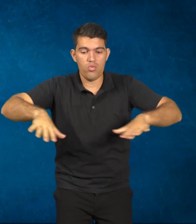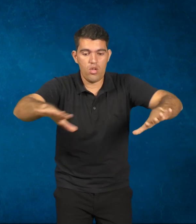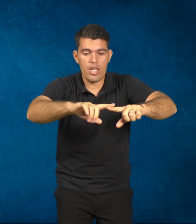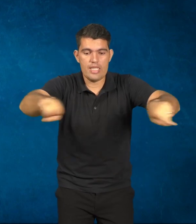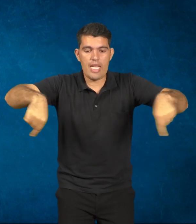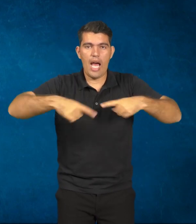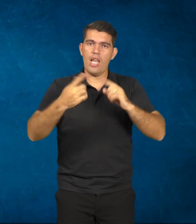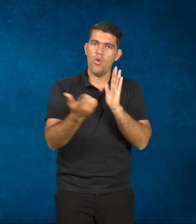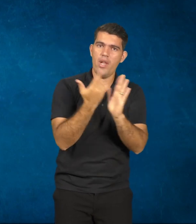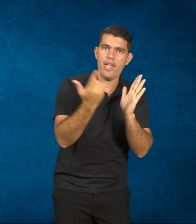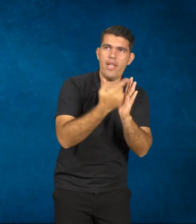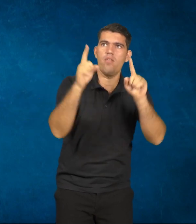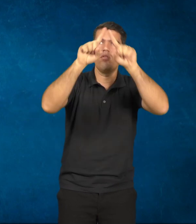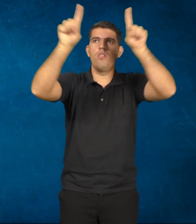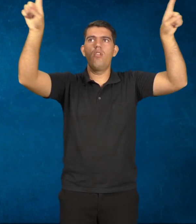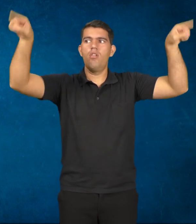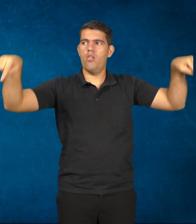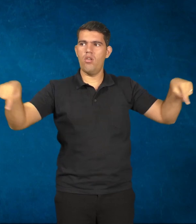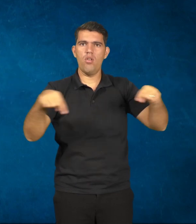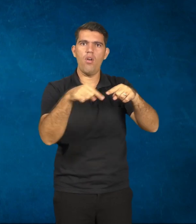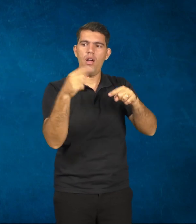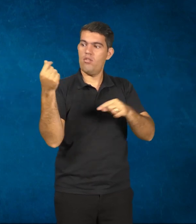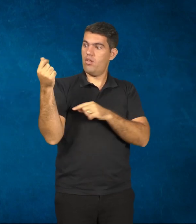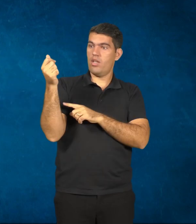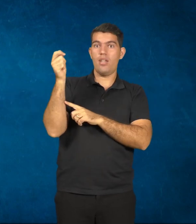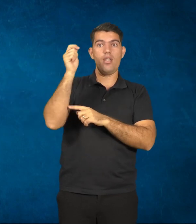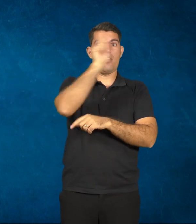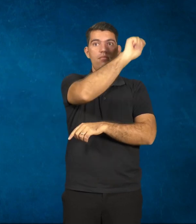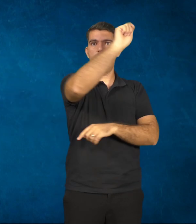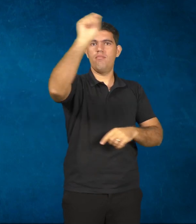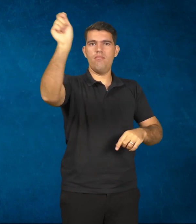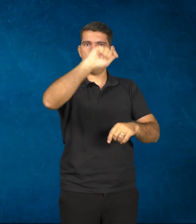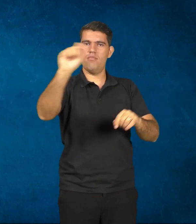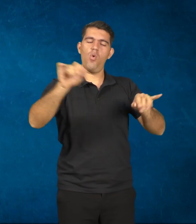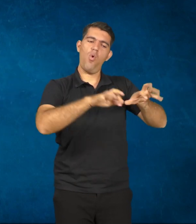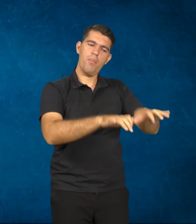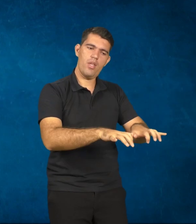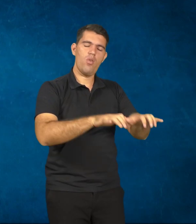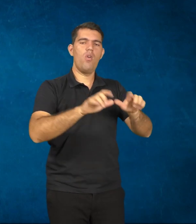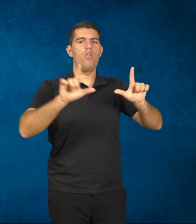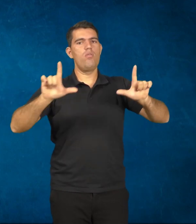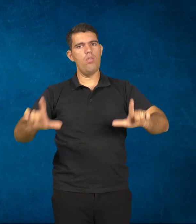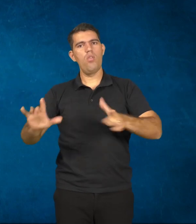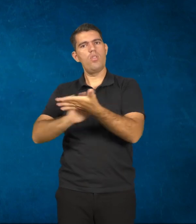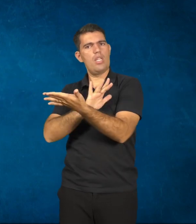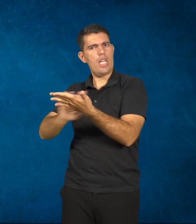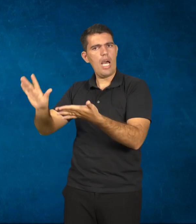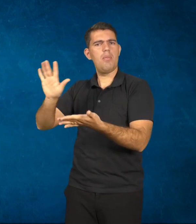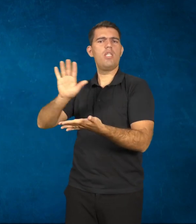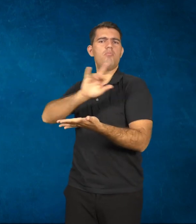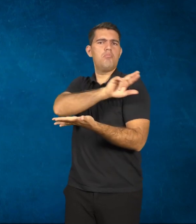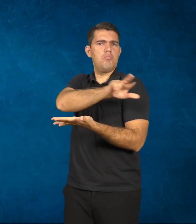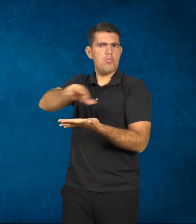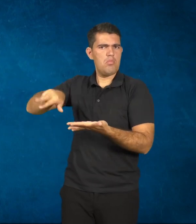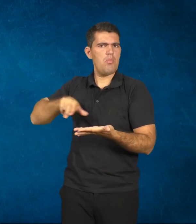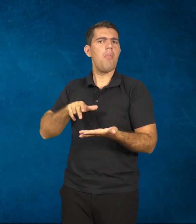aula. É o livro, é o quadro, é a caneta, é o computador, é o tablet. E aí a gente tem que começar